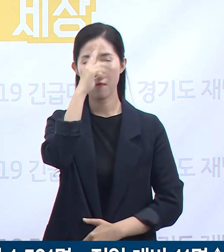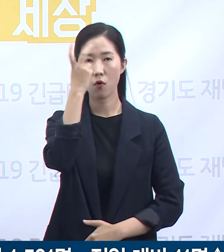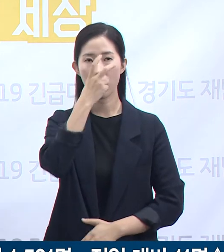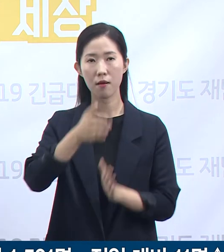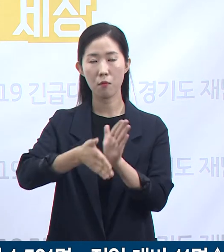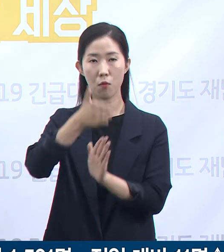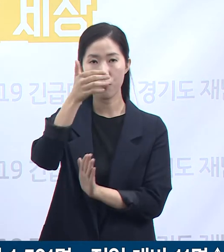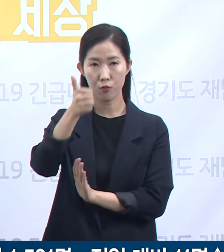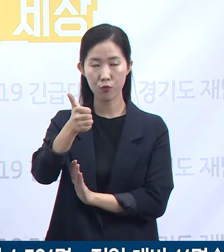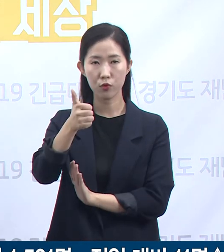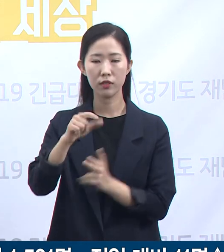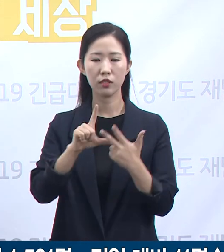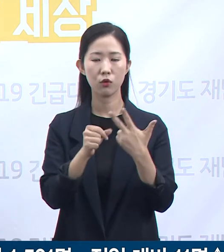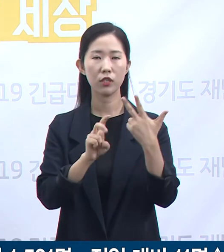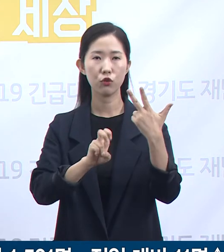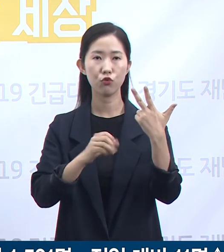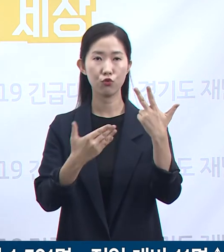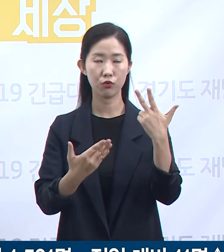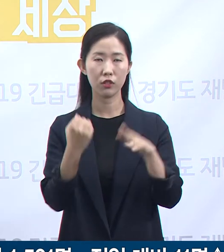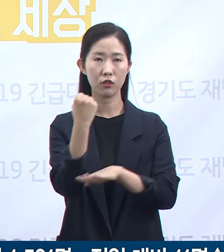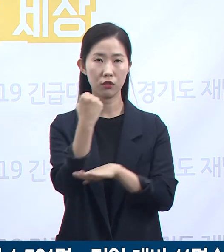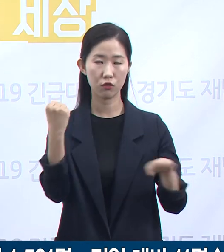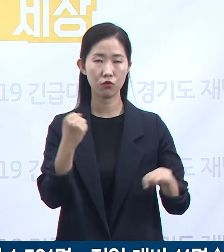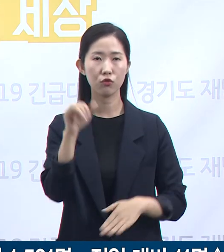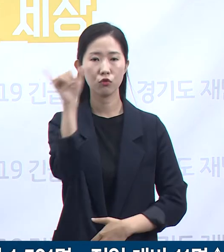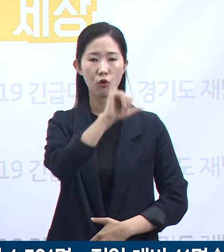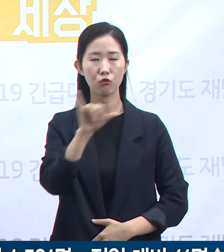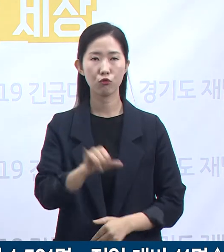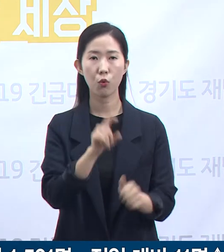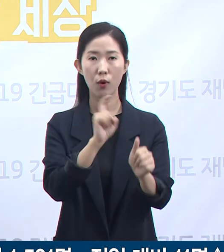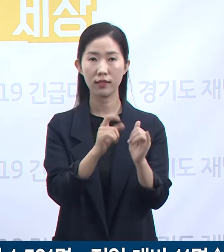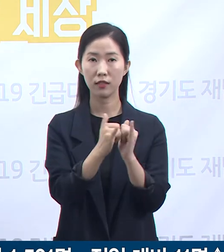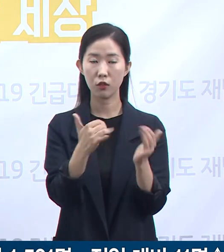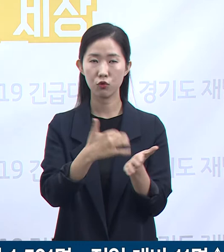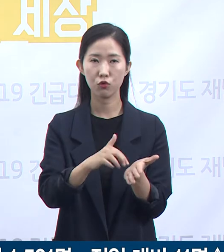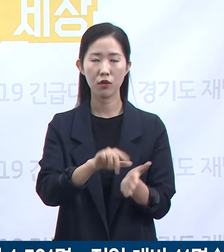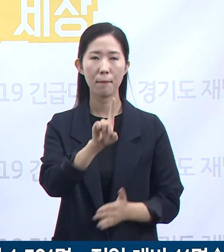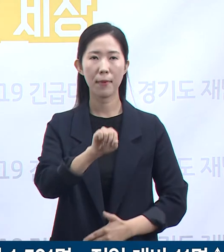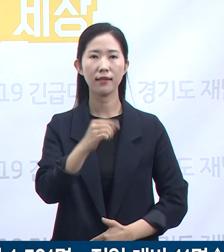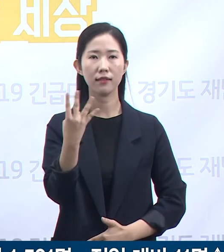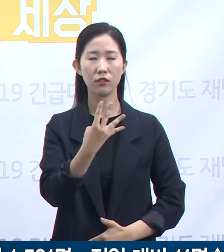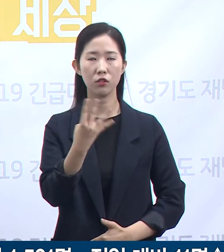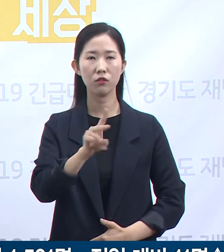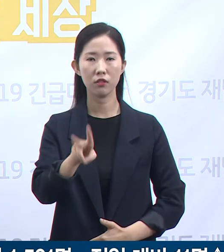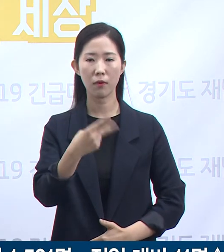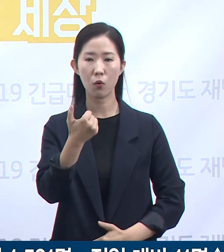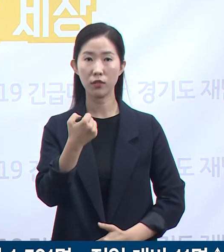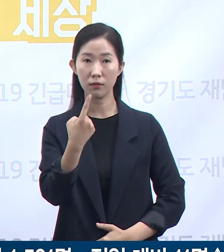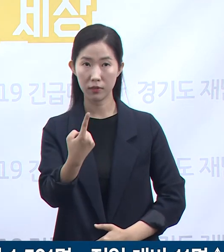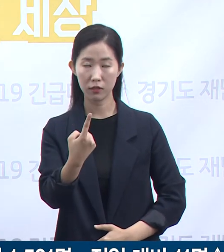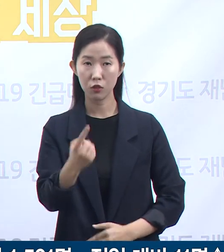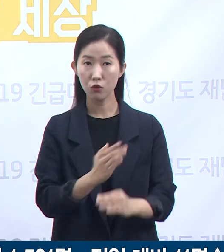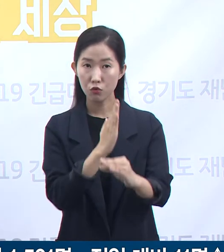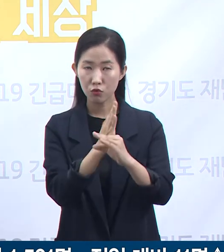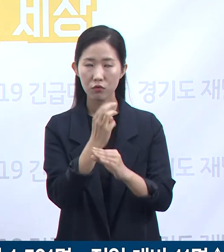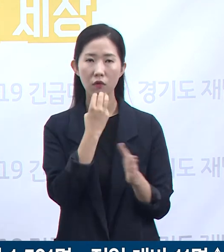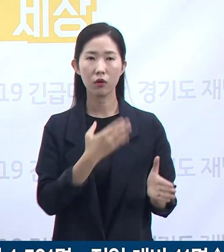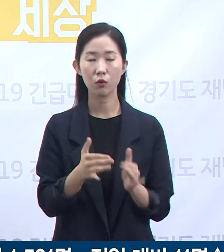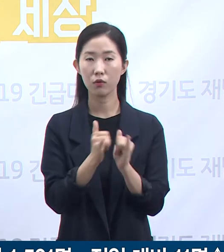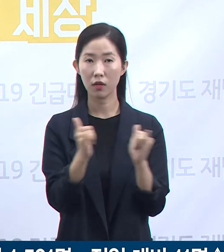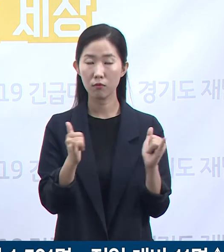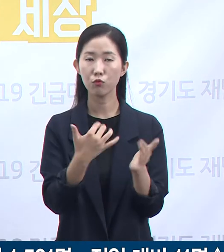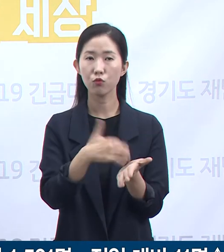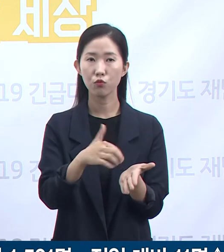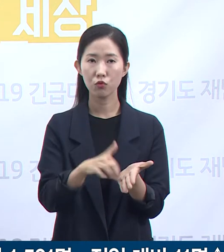7월 29일 0시 기준 전국 확진자 수는 총 14,251명이며 이 중 경기도 확진자 수는